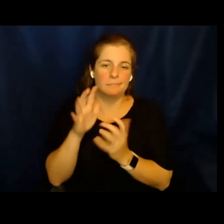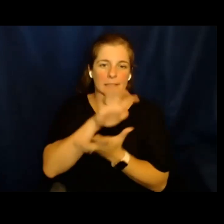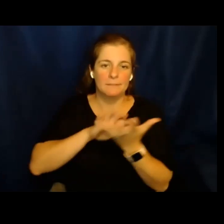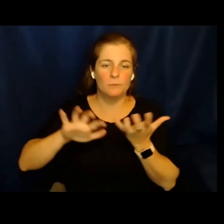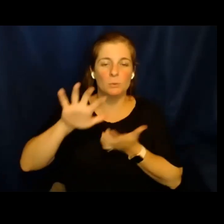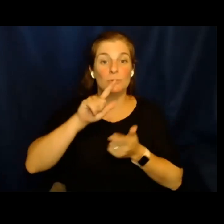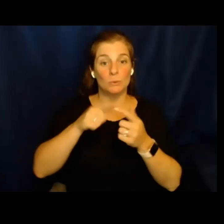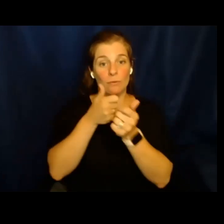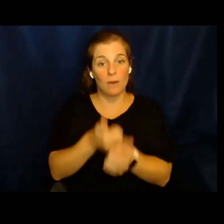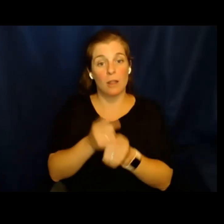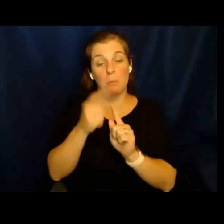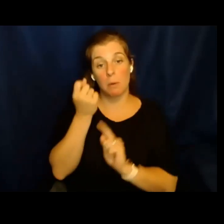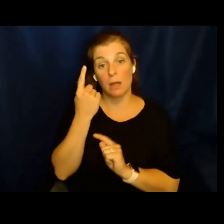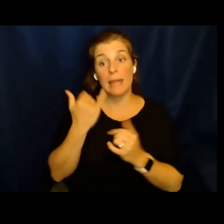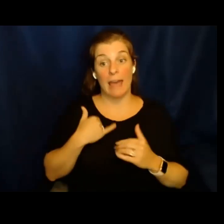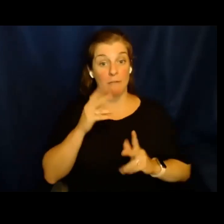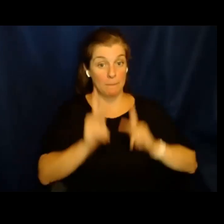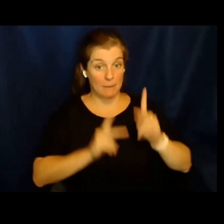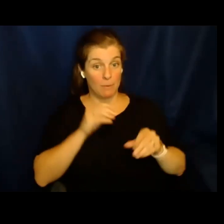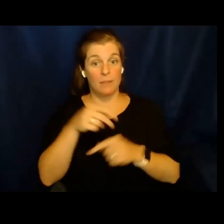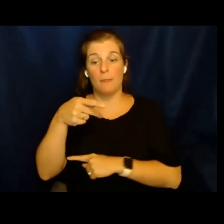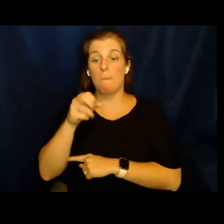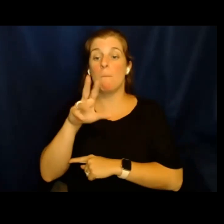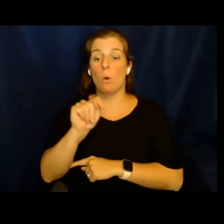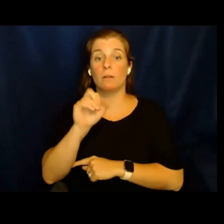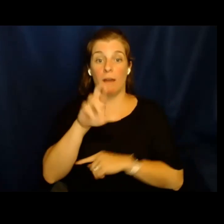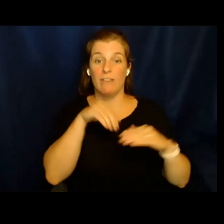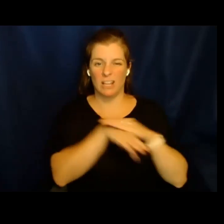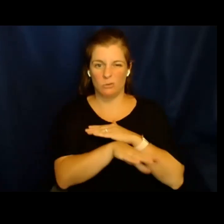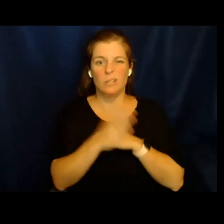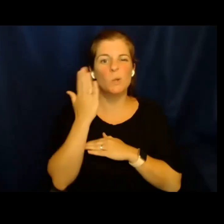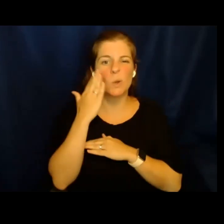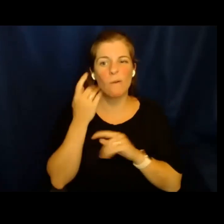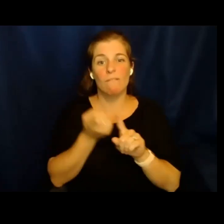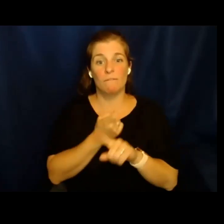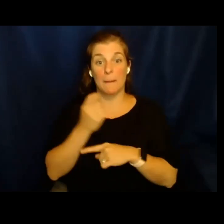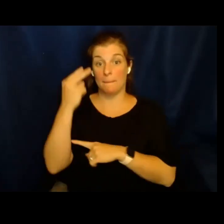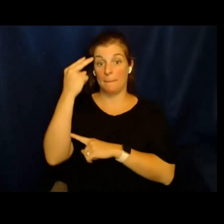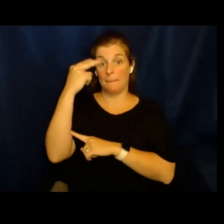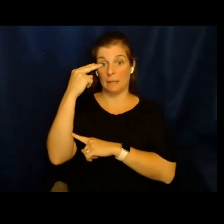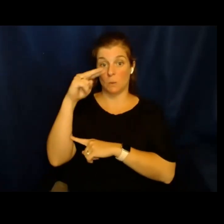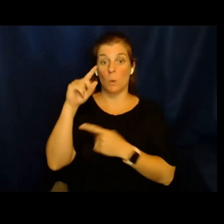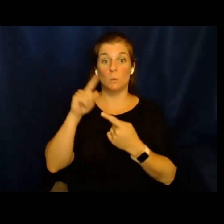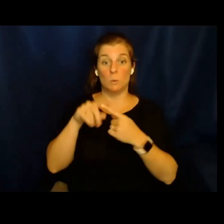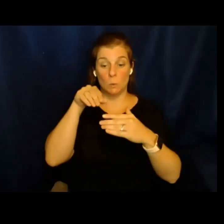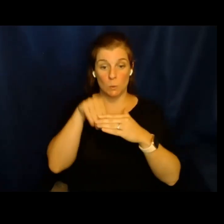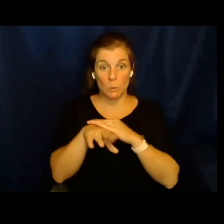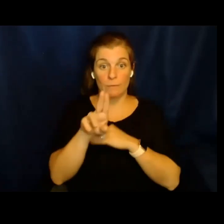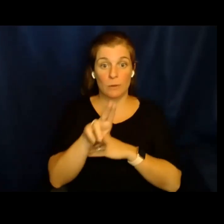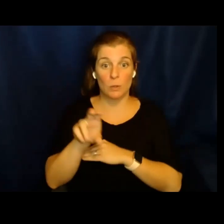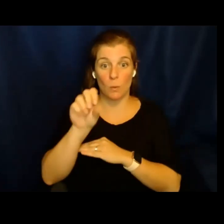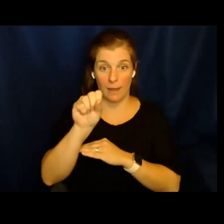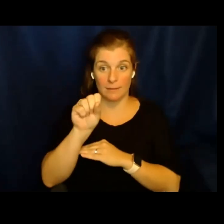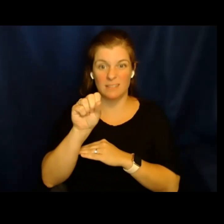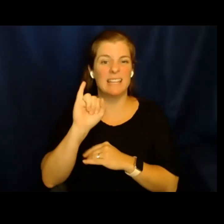sea un poco confuso. Pero tenemos, por ejemplo, las personas en Doventry y Cousin de México a los Estados Unidos